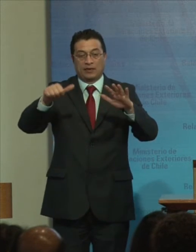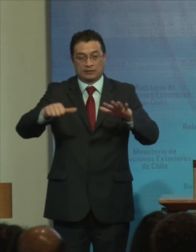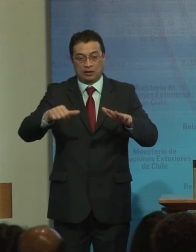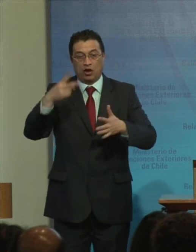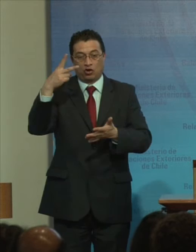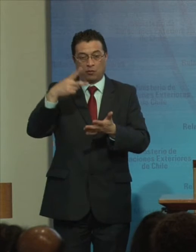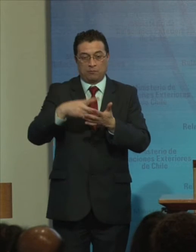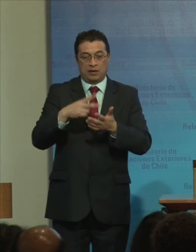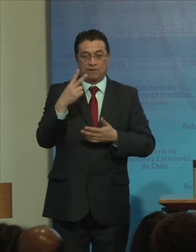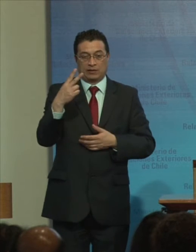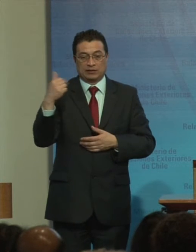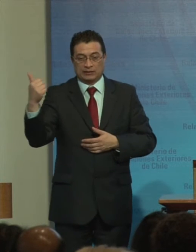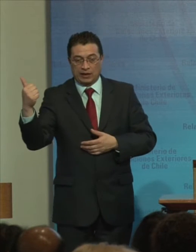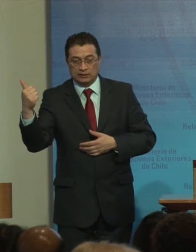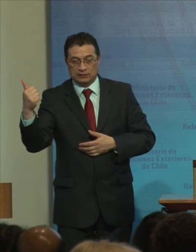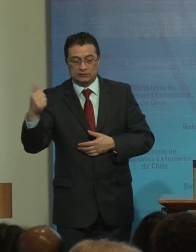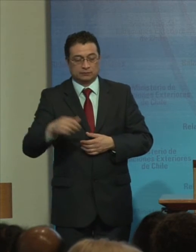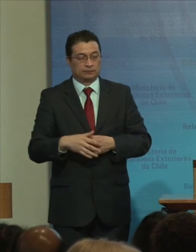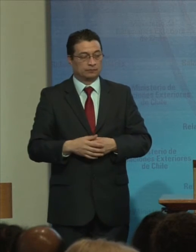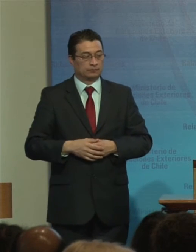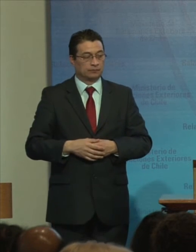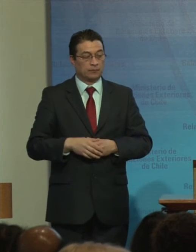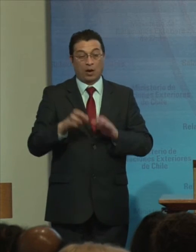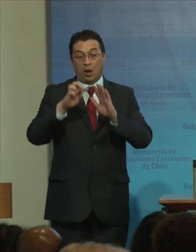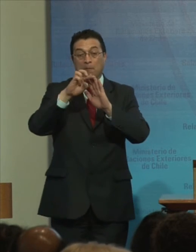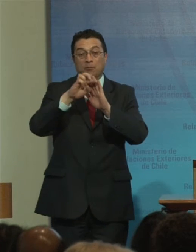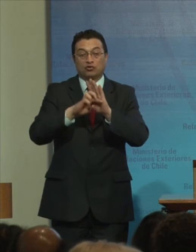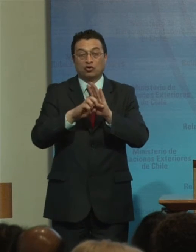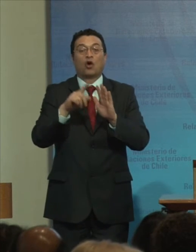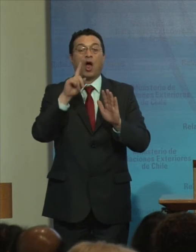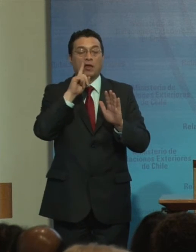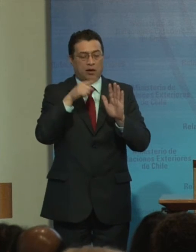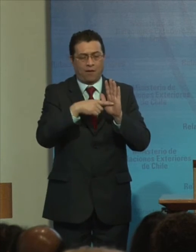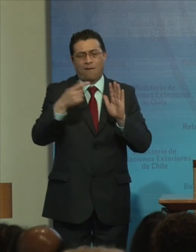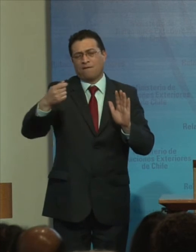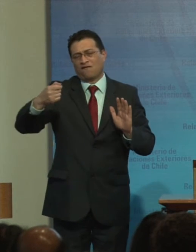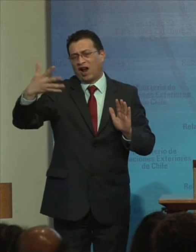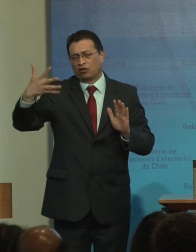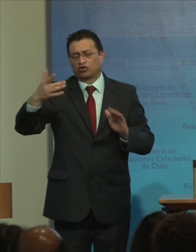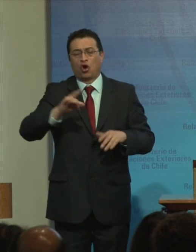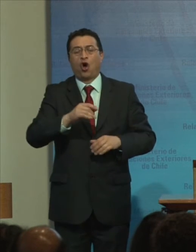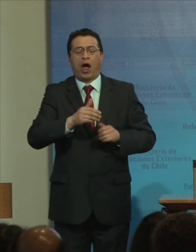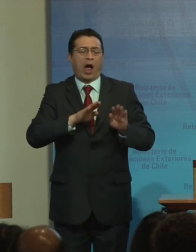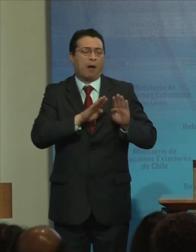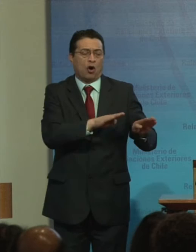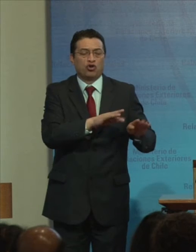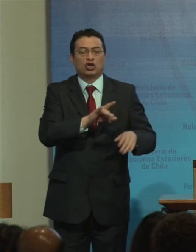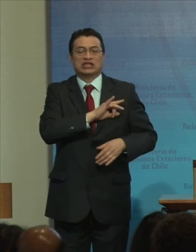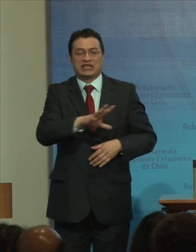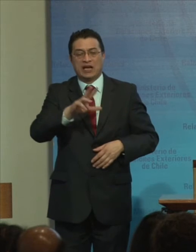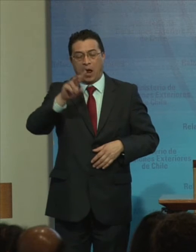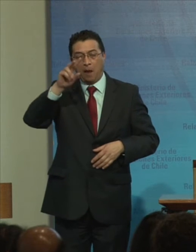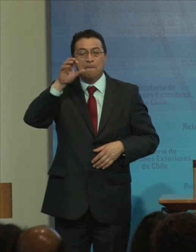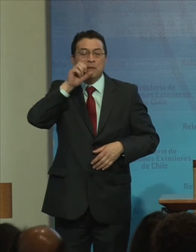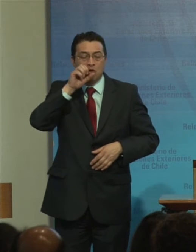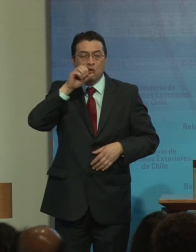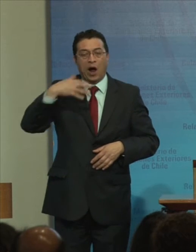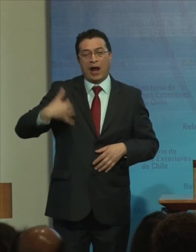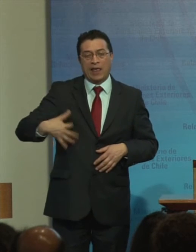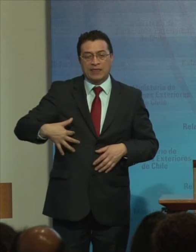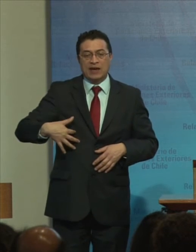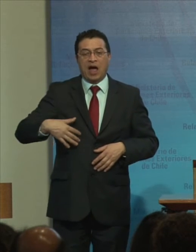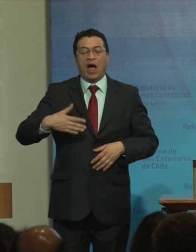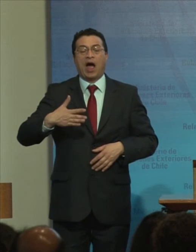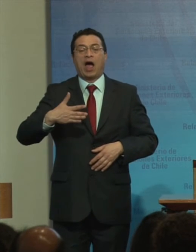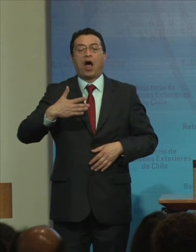2016-2026 El proyecto Contó Con el valioso Apoyo De Chile De Perú Argentina Y Guatemala